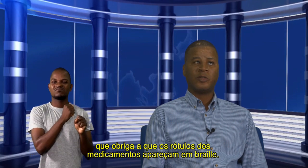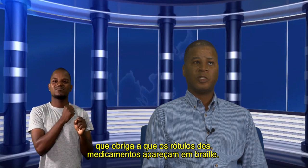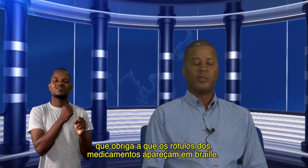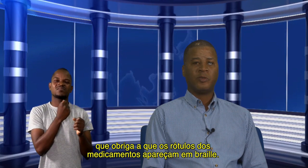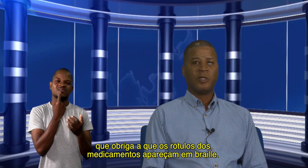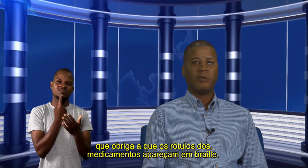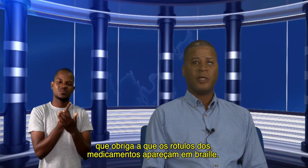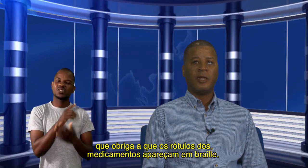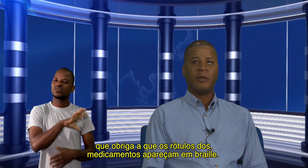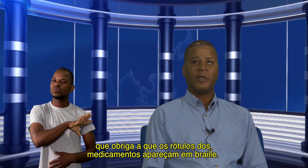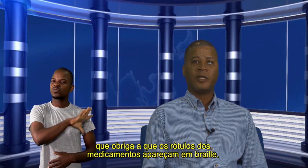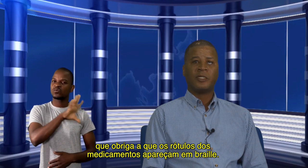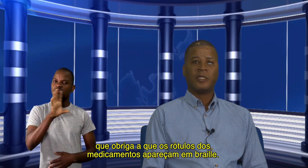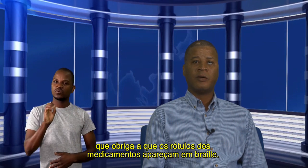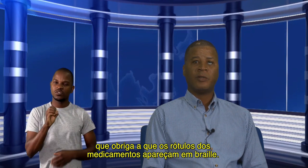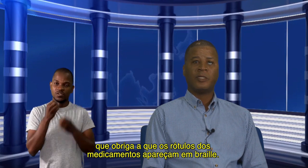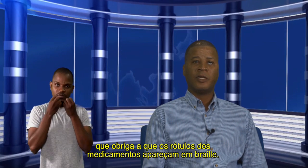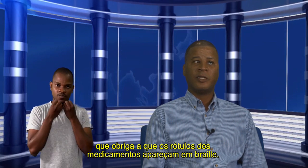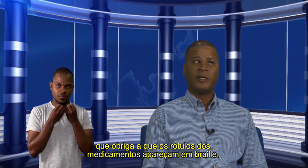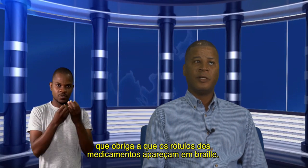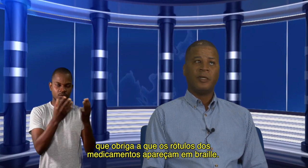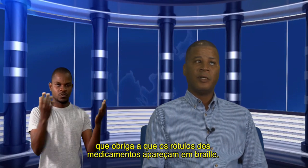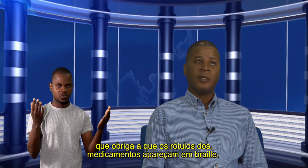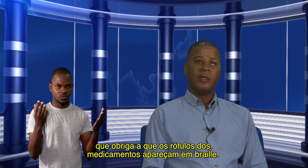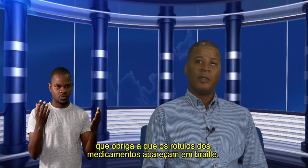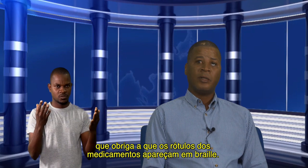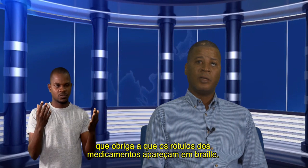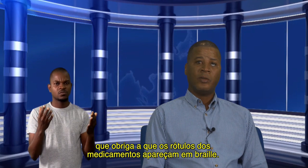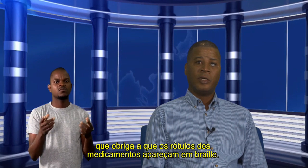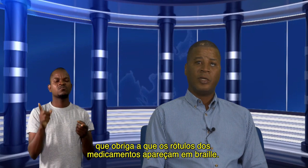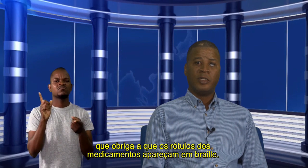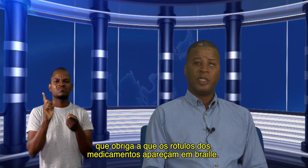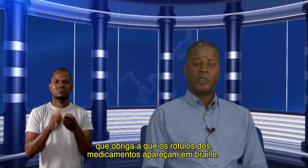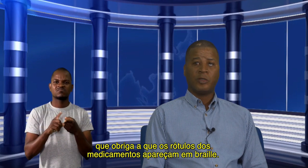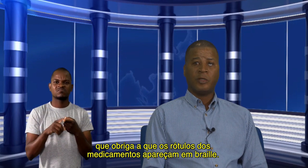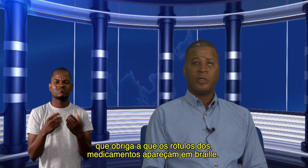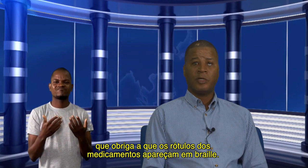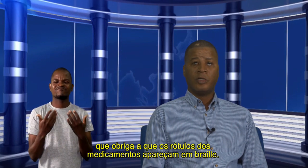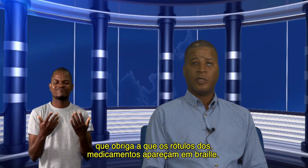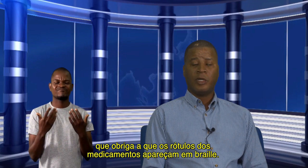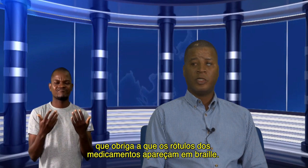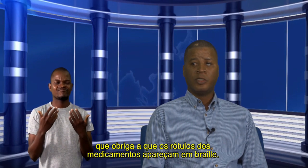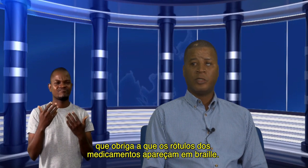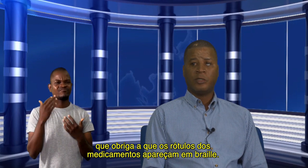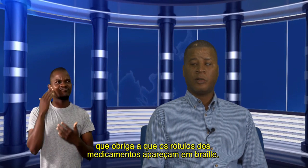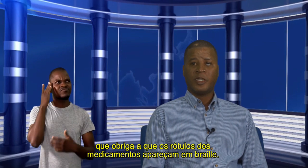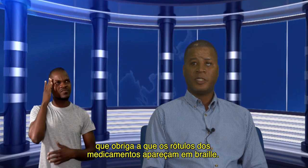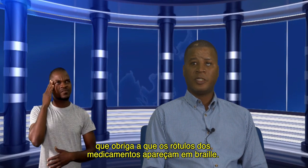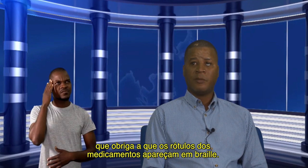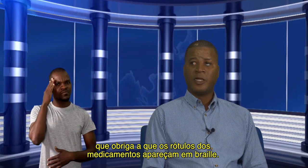ligadas à medicação etc., como é que se chama?